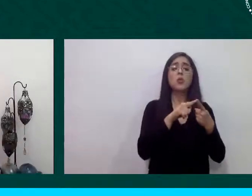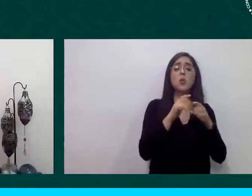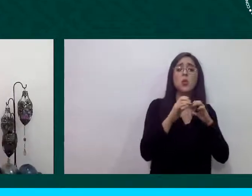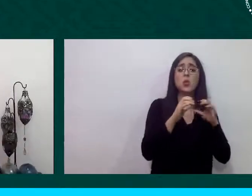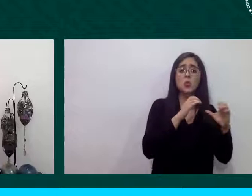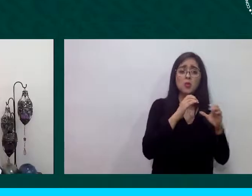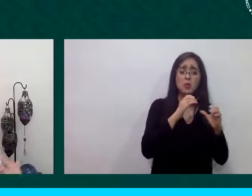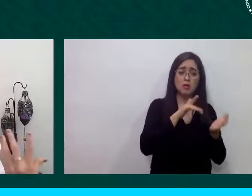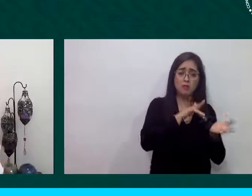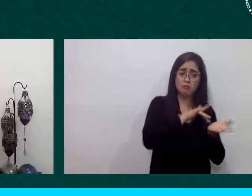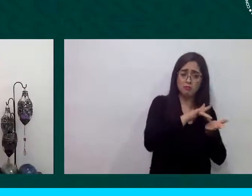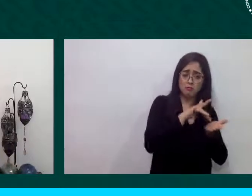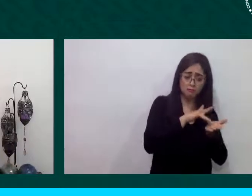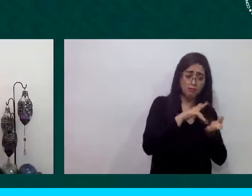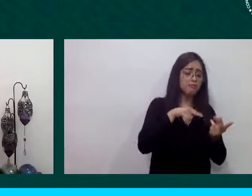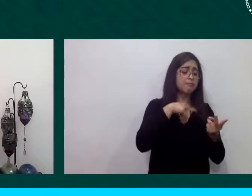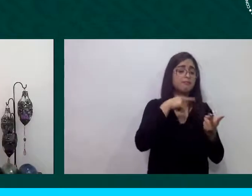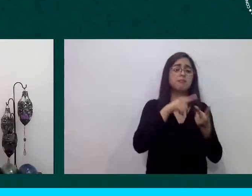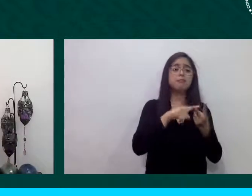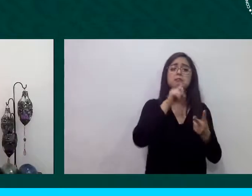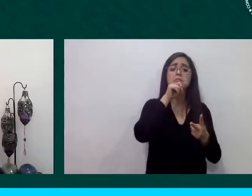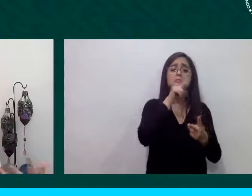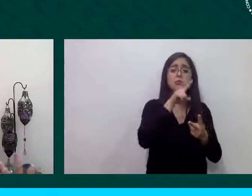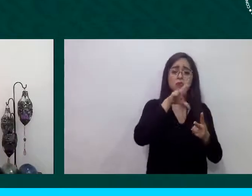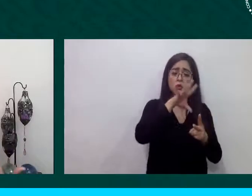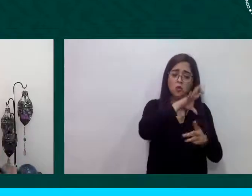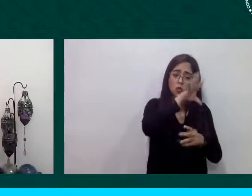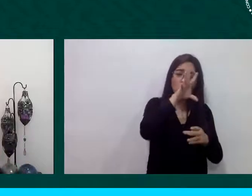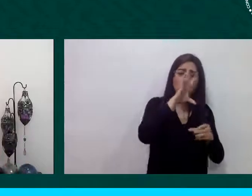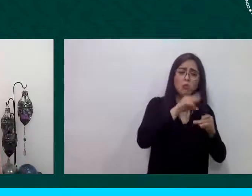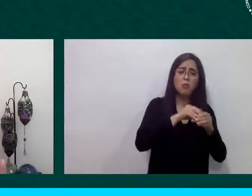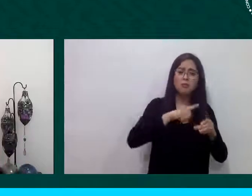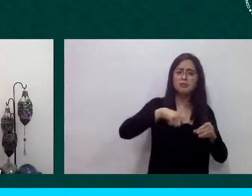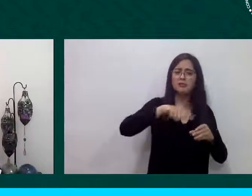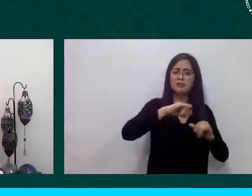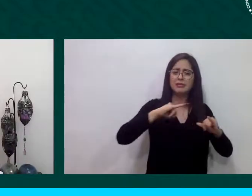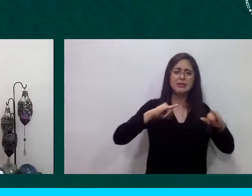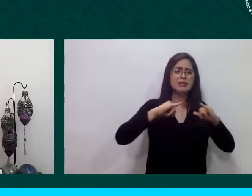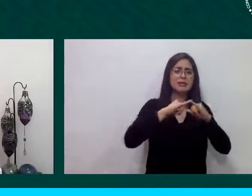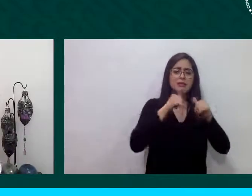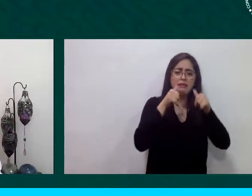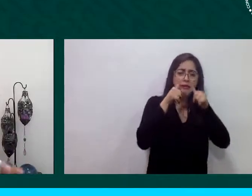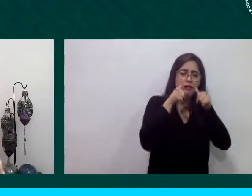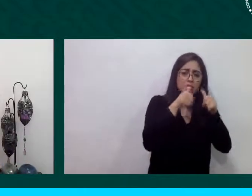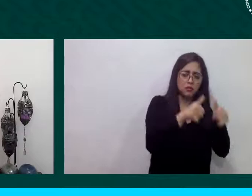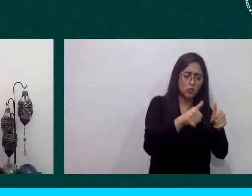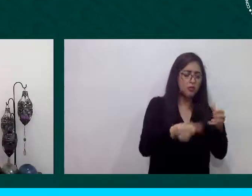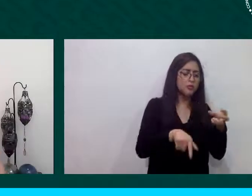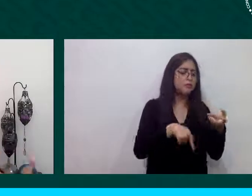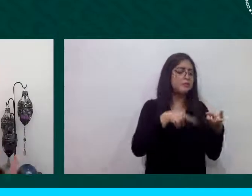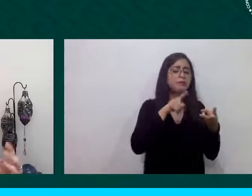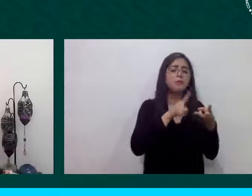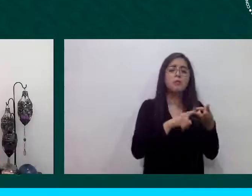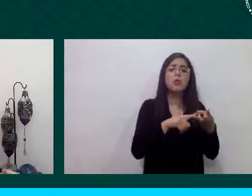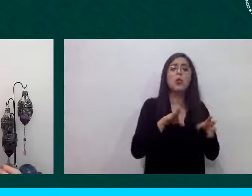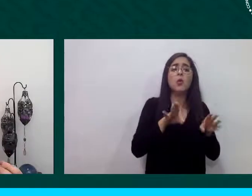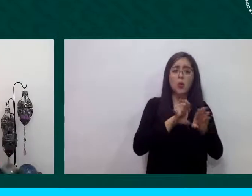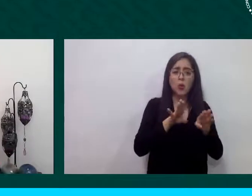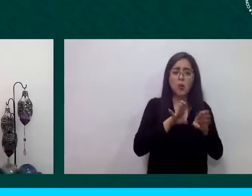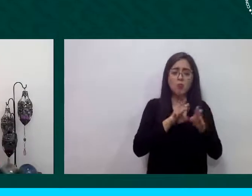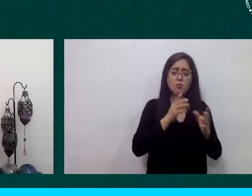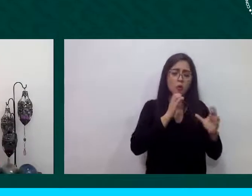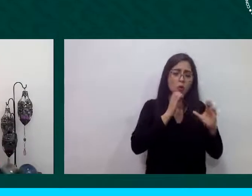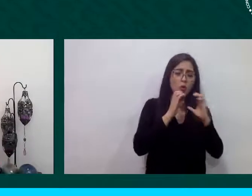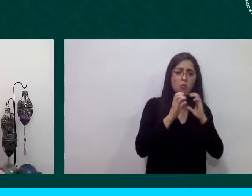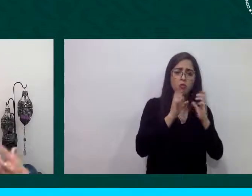institucional y el tercero que tiene que ver con vinculación con la comunidad respecto del tema de comunicación y